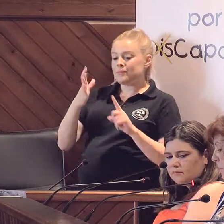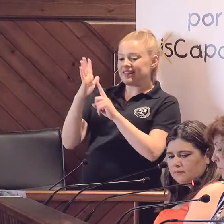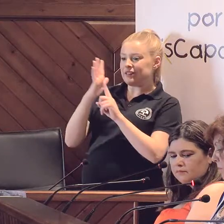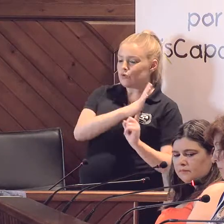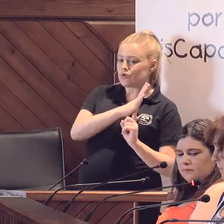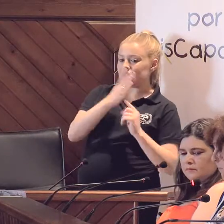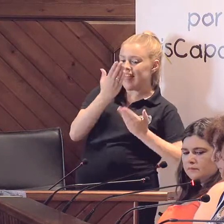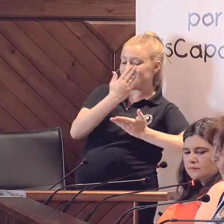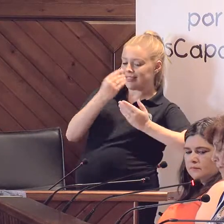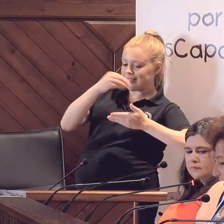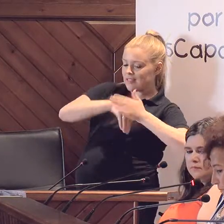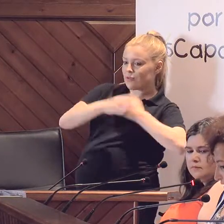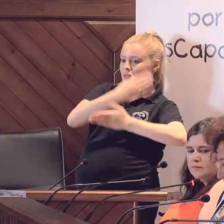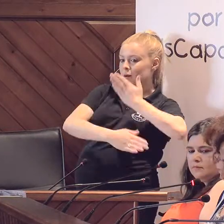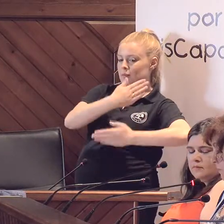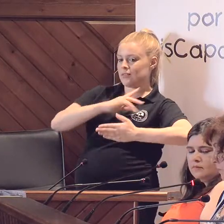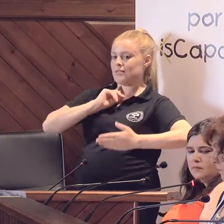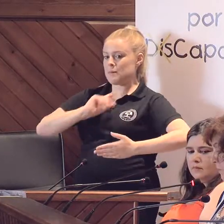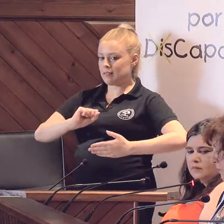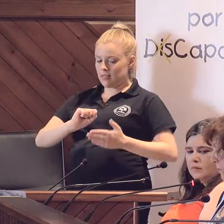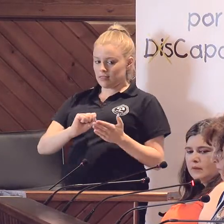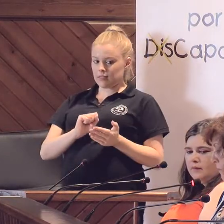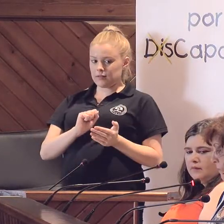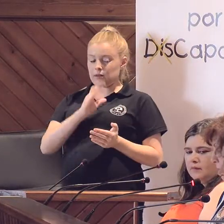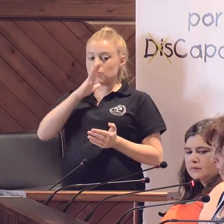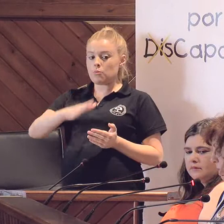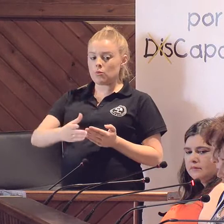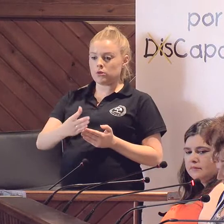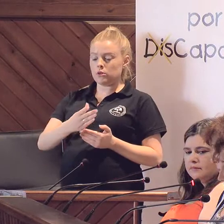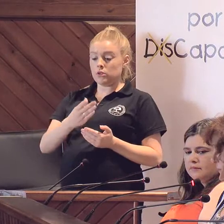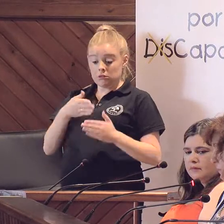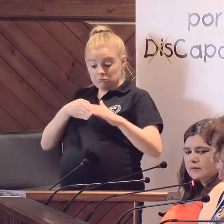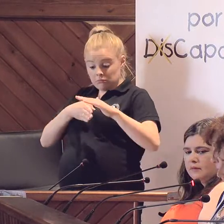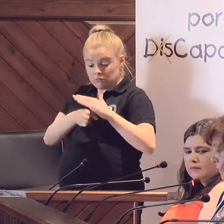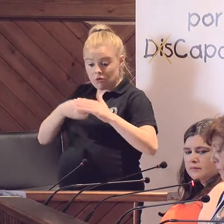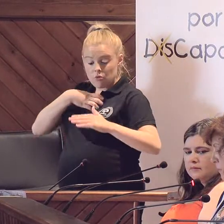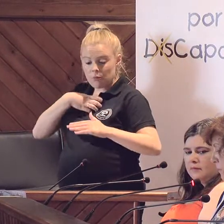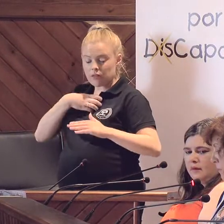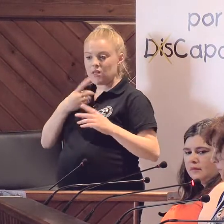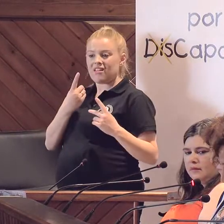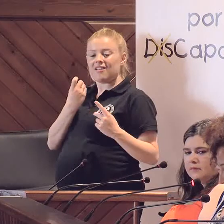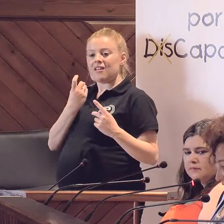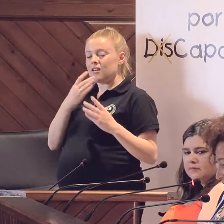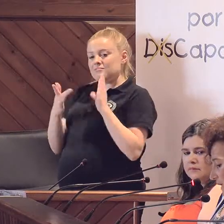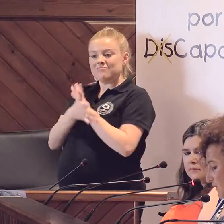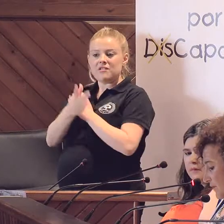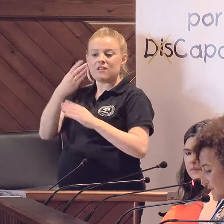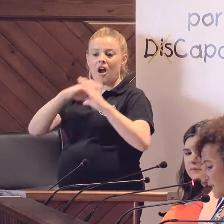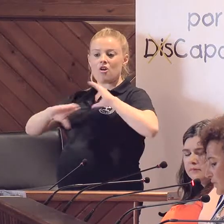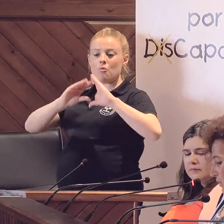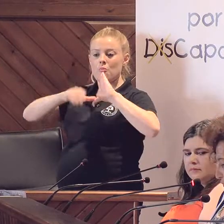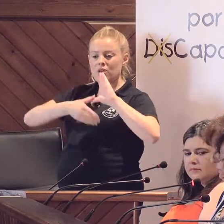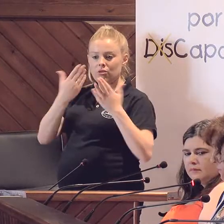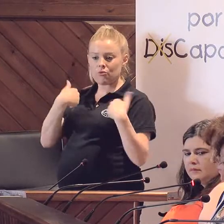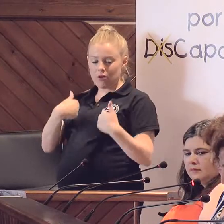la discapacidad, de la dependencia, porque la inexexibilidad reside en la incomunicación, en la fragilidad